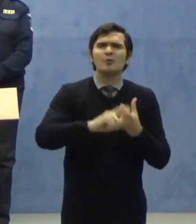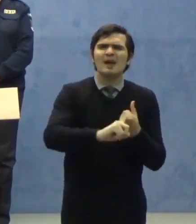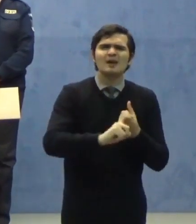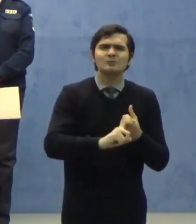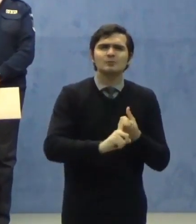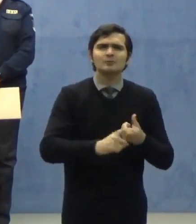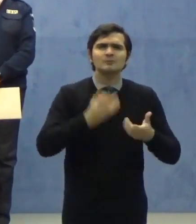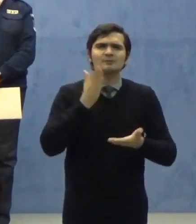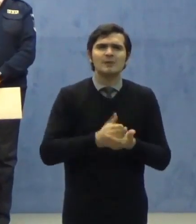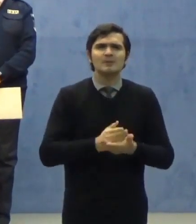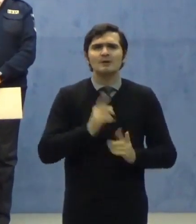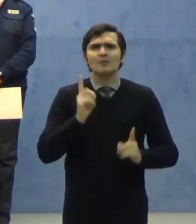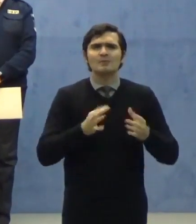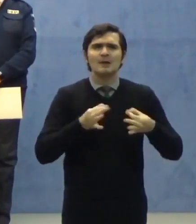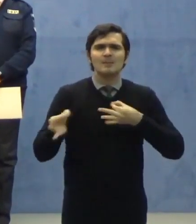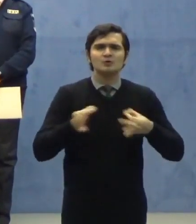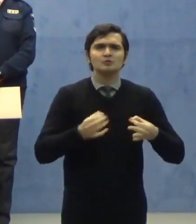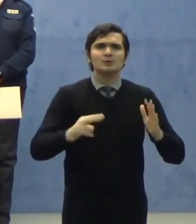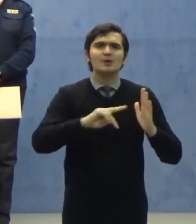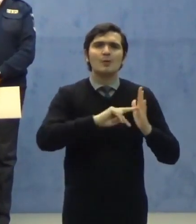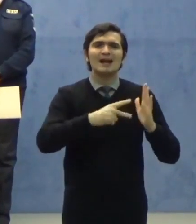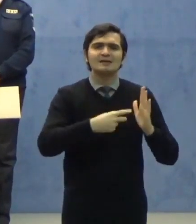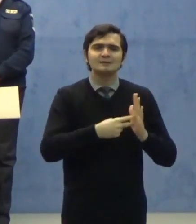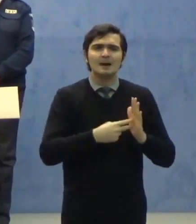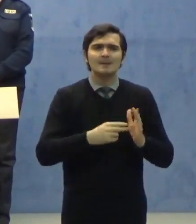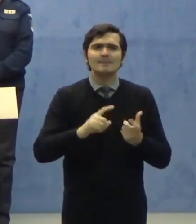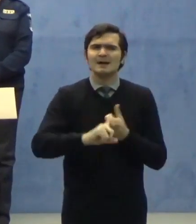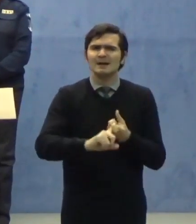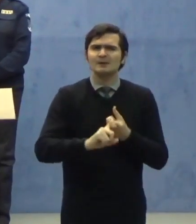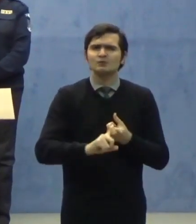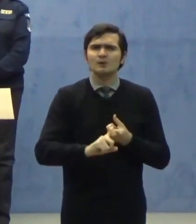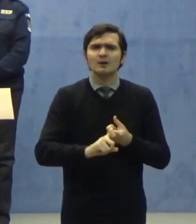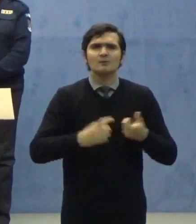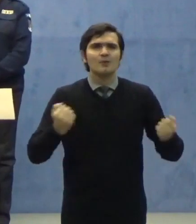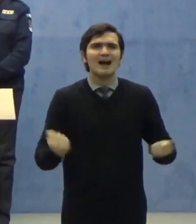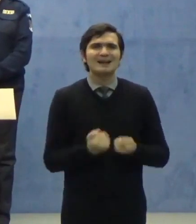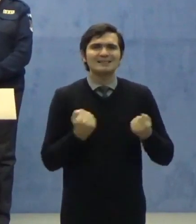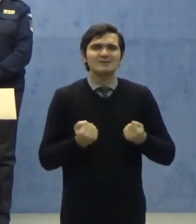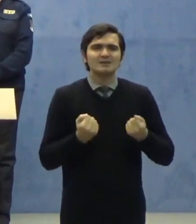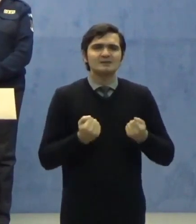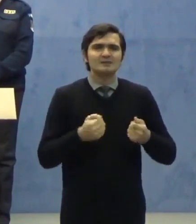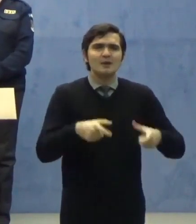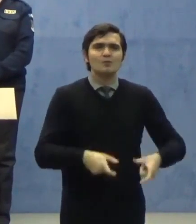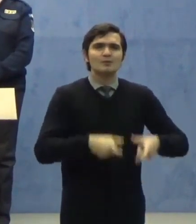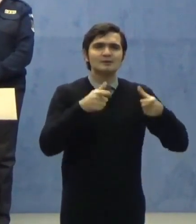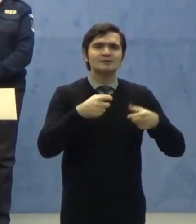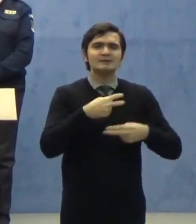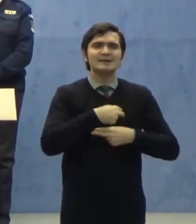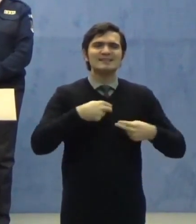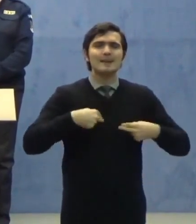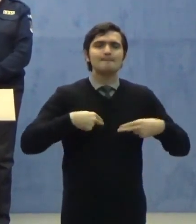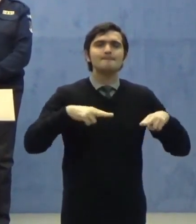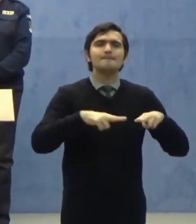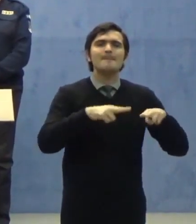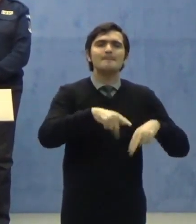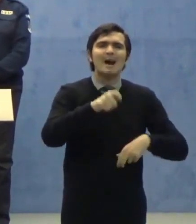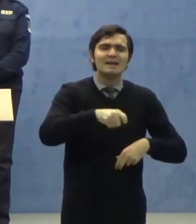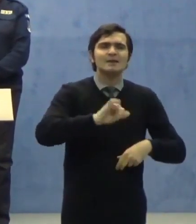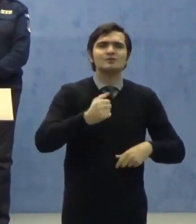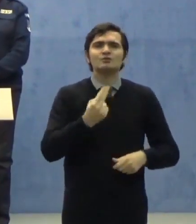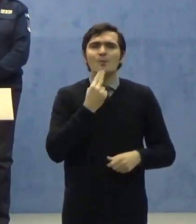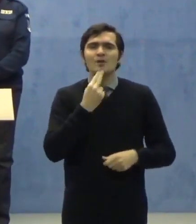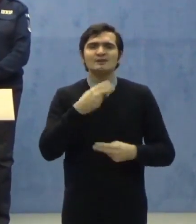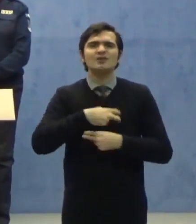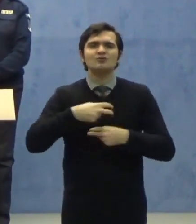măsuri de natură organizatorică referitoare la activitățile unităților de parchet și poliție judiciară pentru perioada